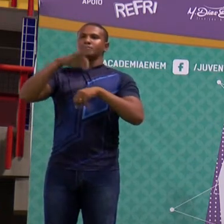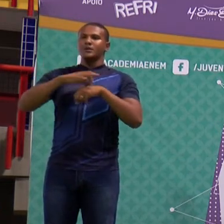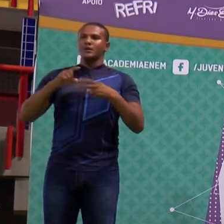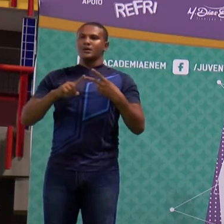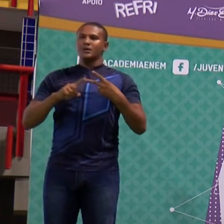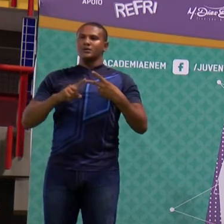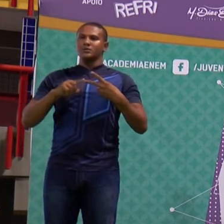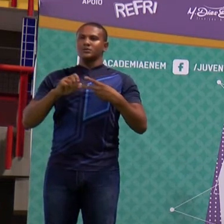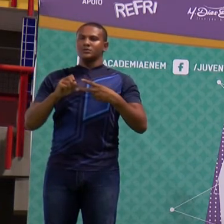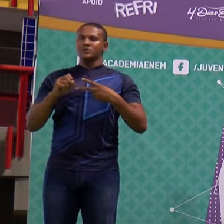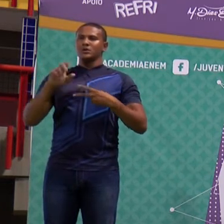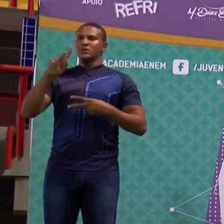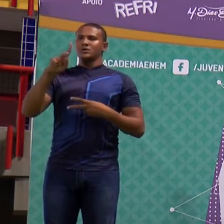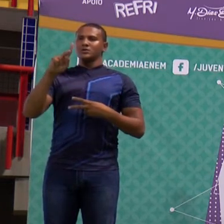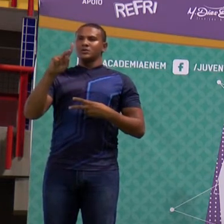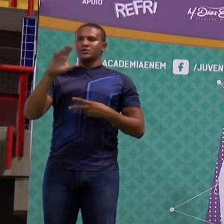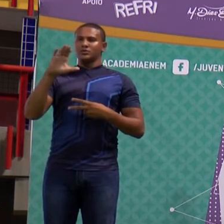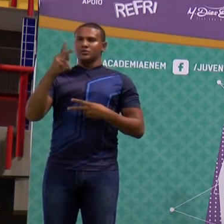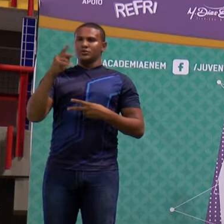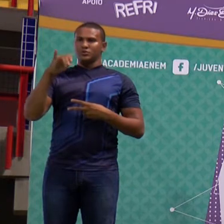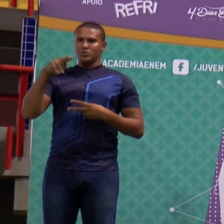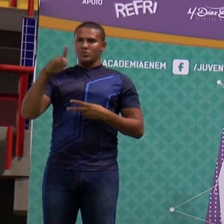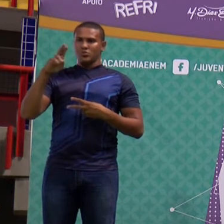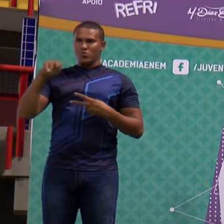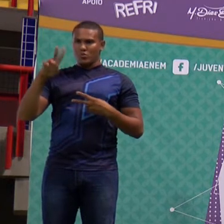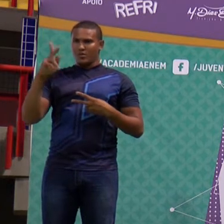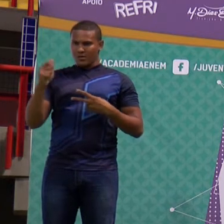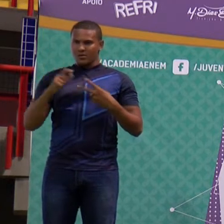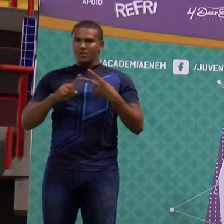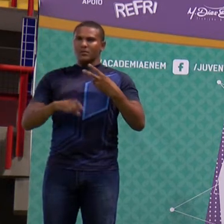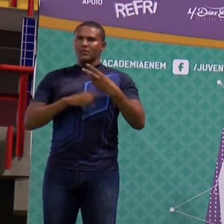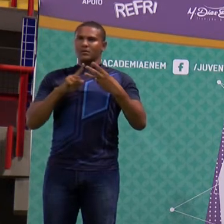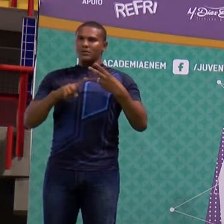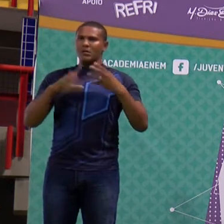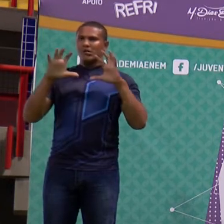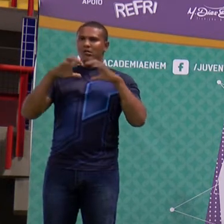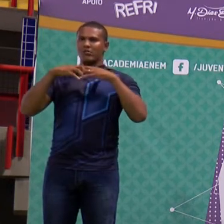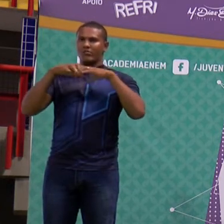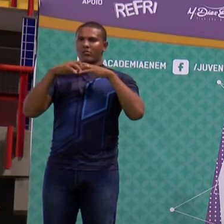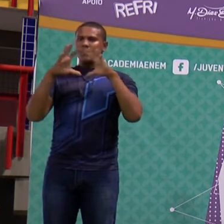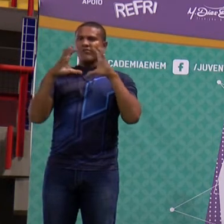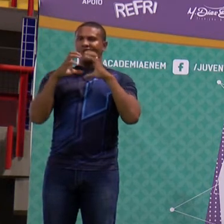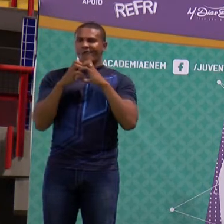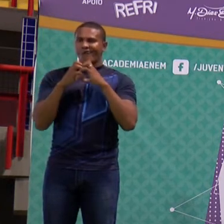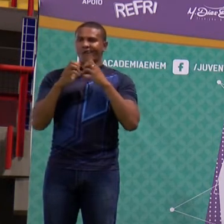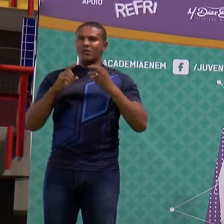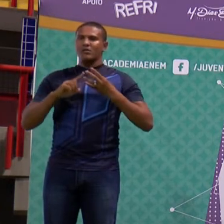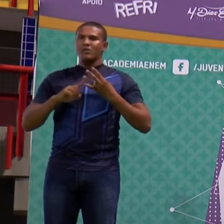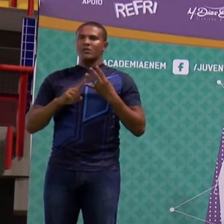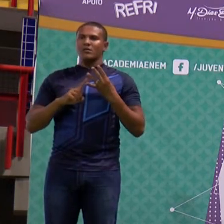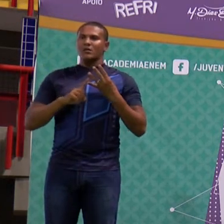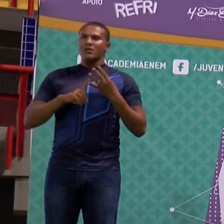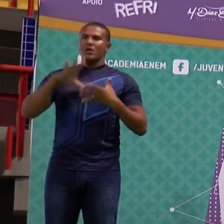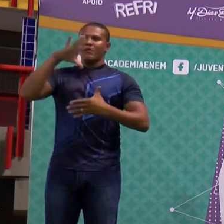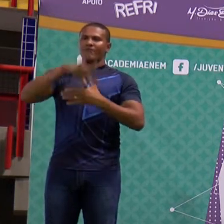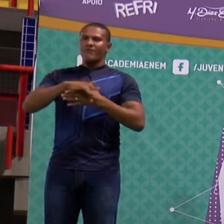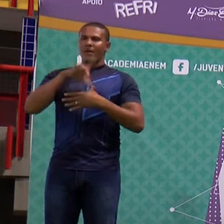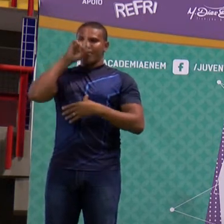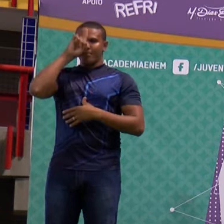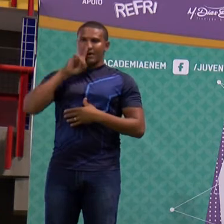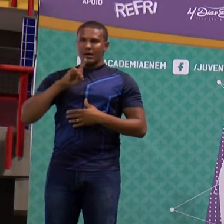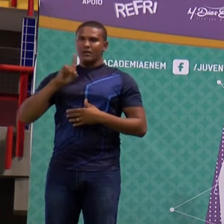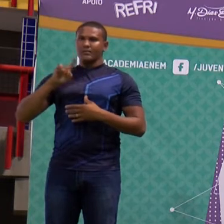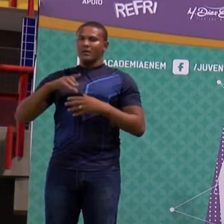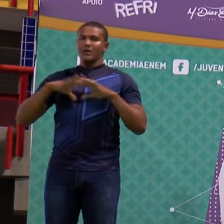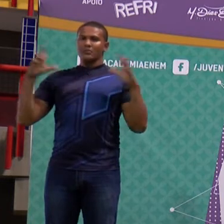chikugunha, zika, a microcefalia e também a febre amarela, elas vão o quê? Vão cair